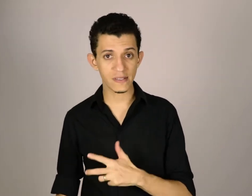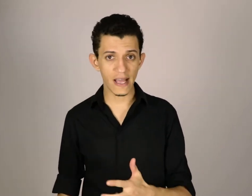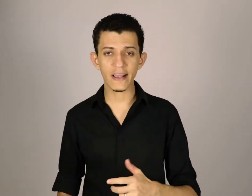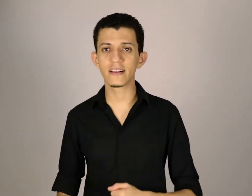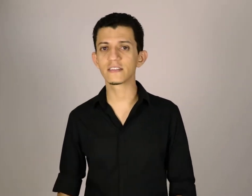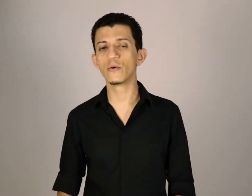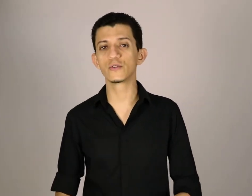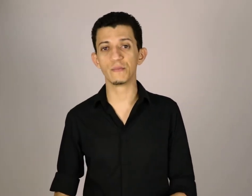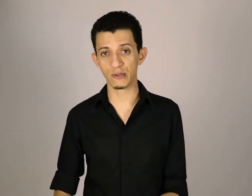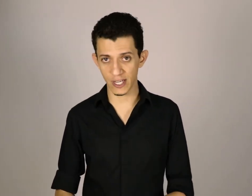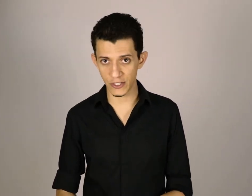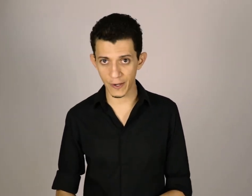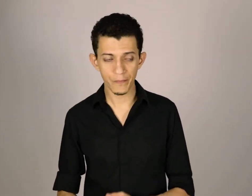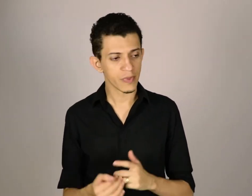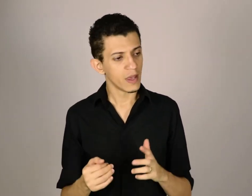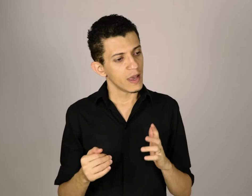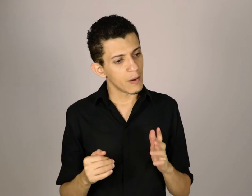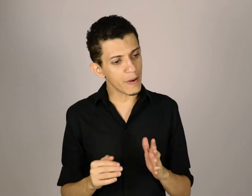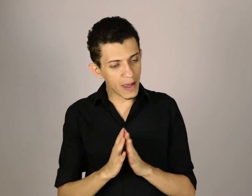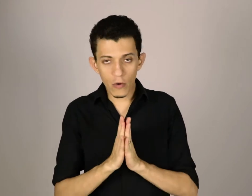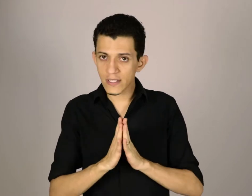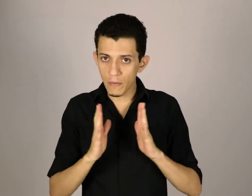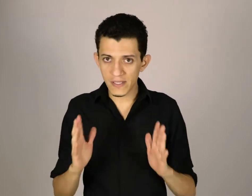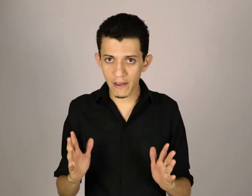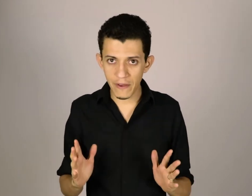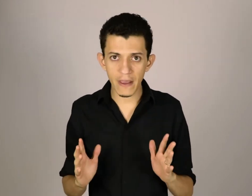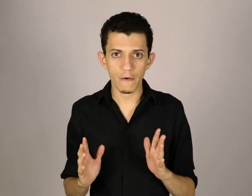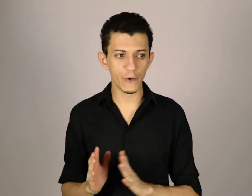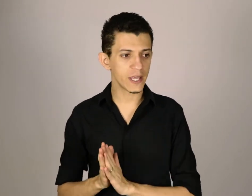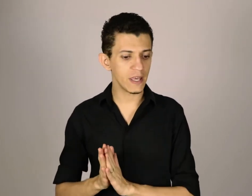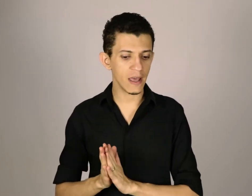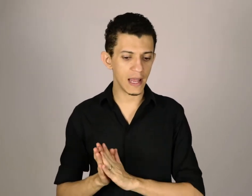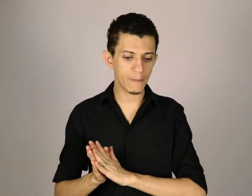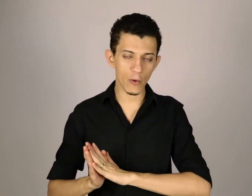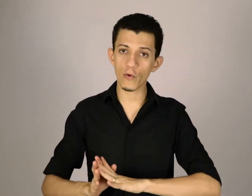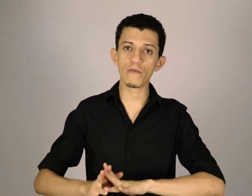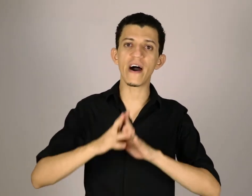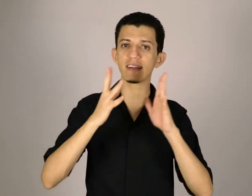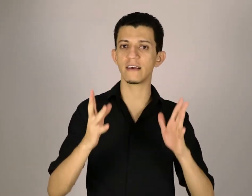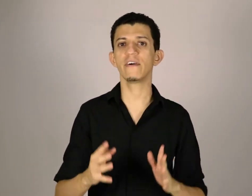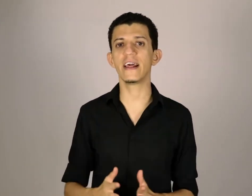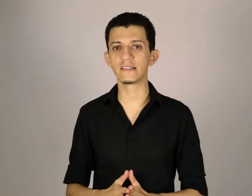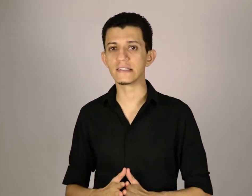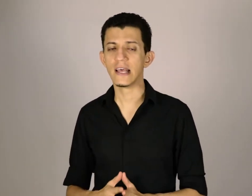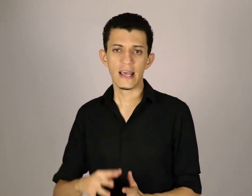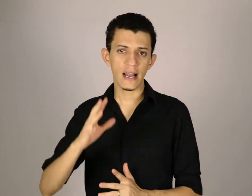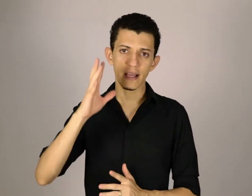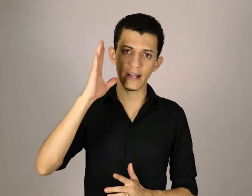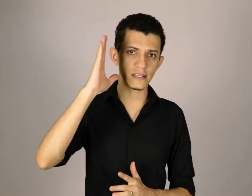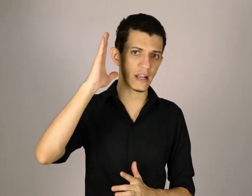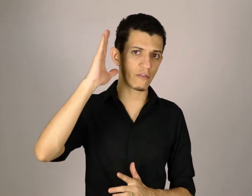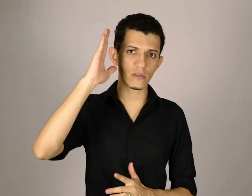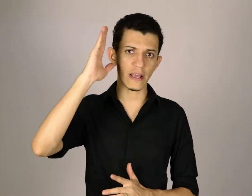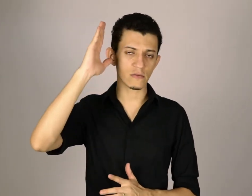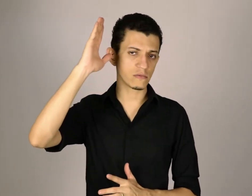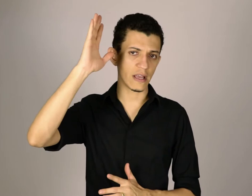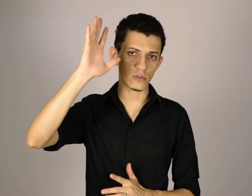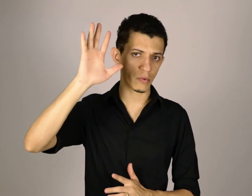técnicas que eu uso no meu dia a dia. A primeira coisa que eu observei, foi que ele procurou várias referências, ele queria escrever um texto sobre um